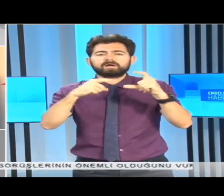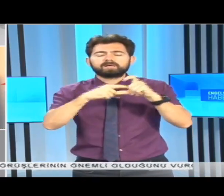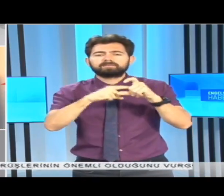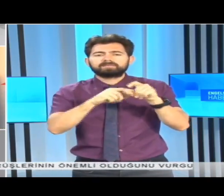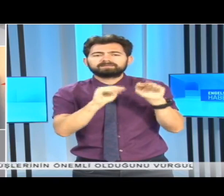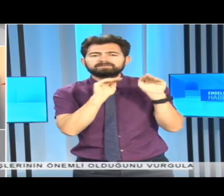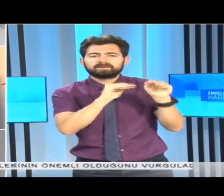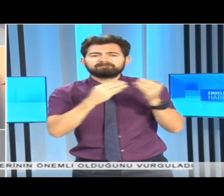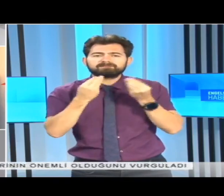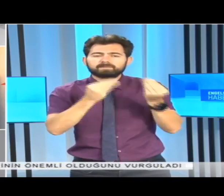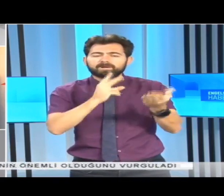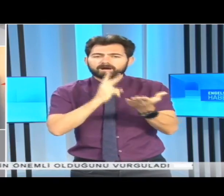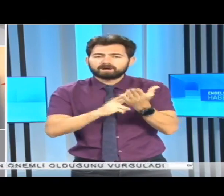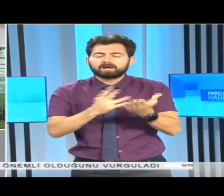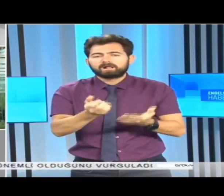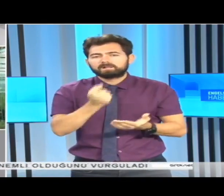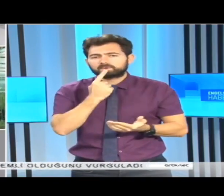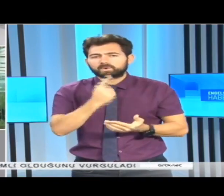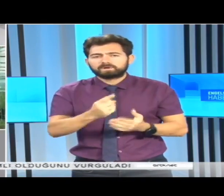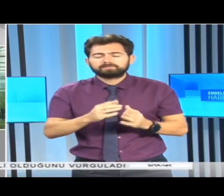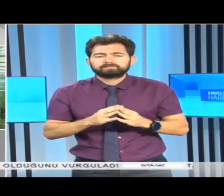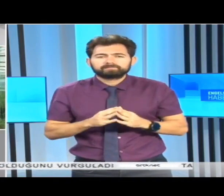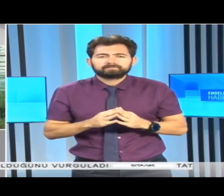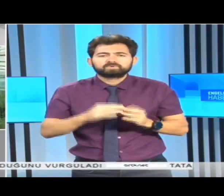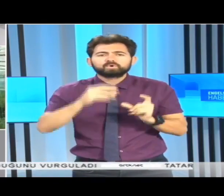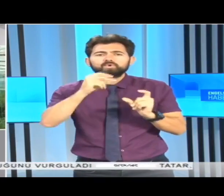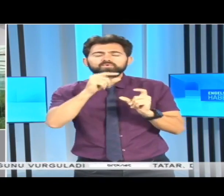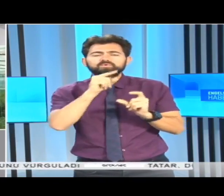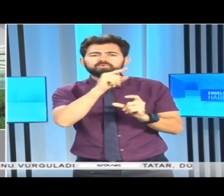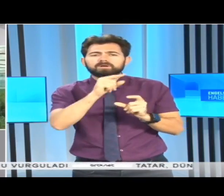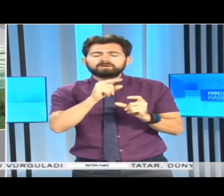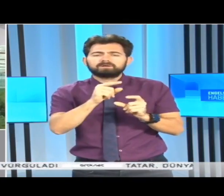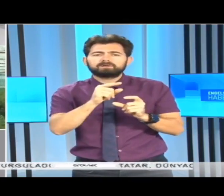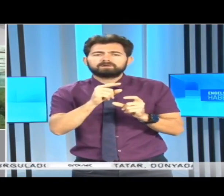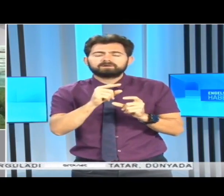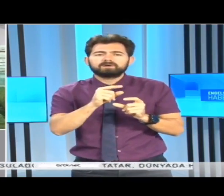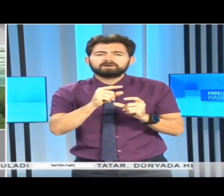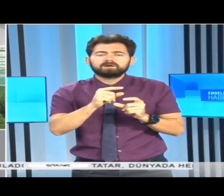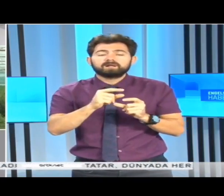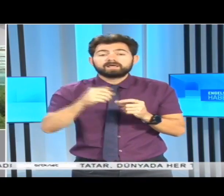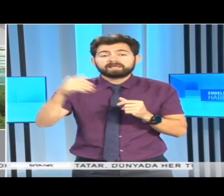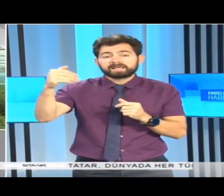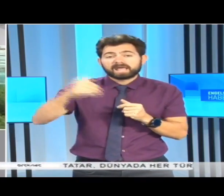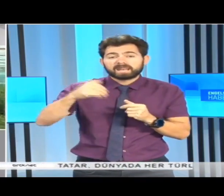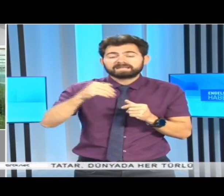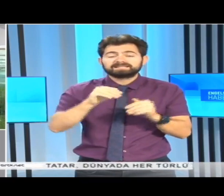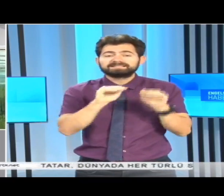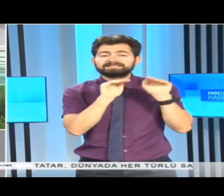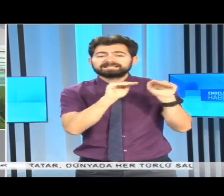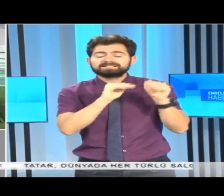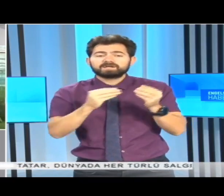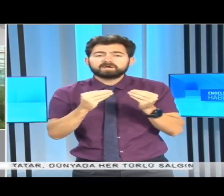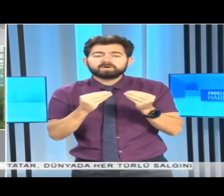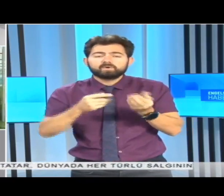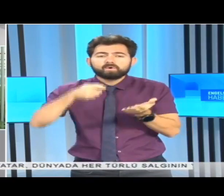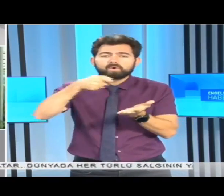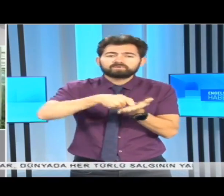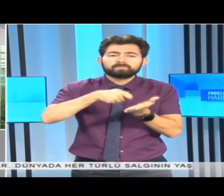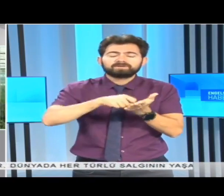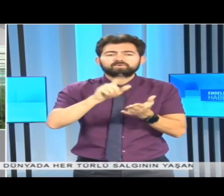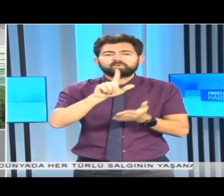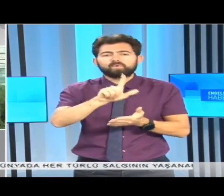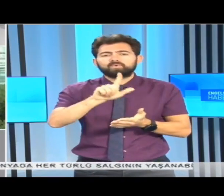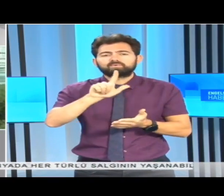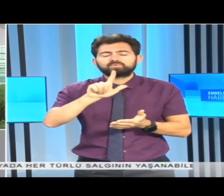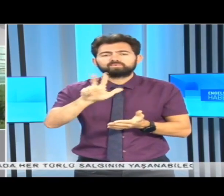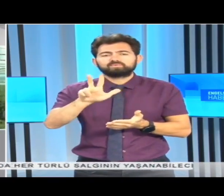Üstel ayrıca doğrudan gelir desteği ödemesinin de 13 Ekim'de yapılacağını kaydetti.